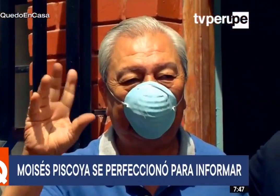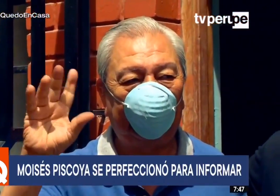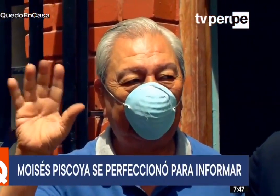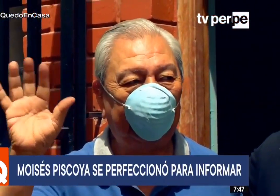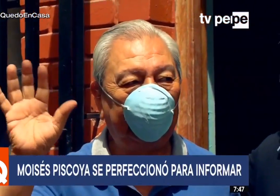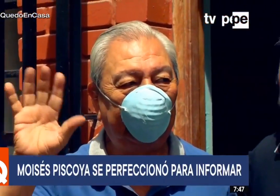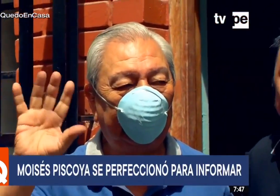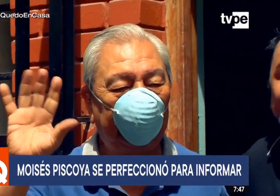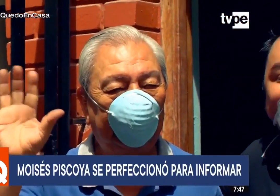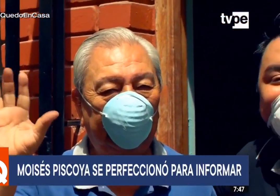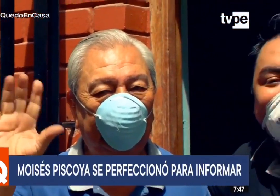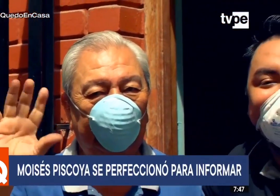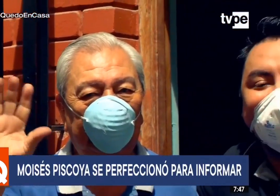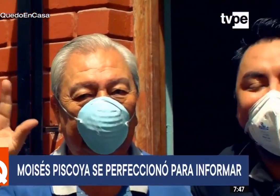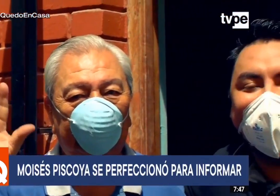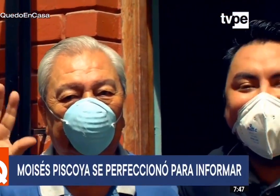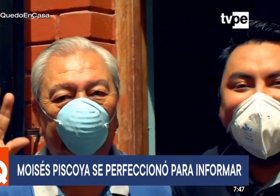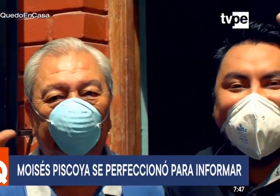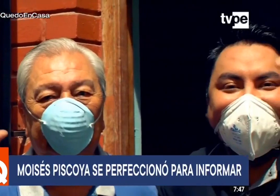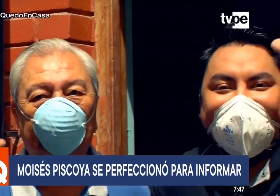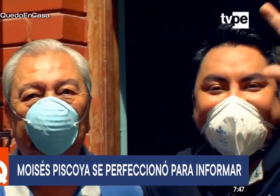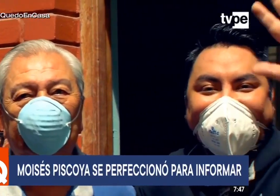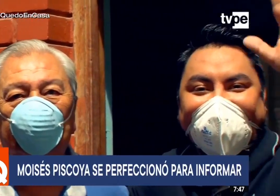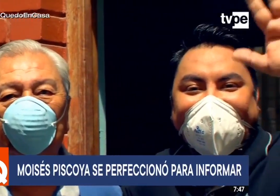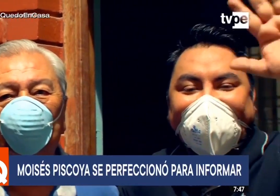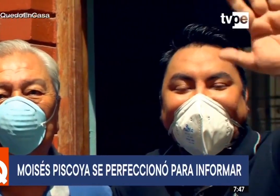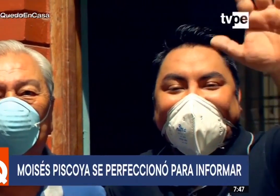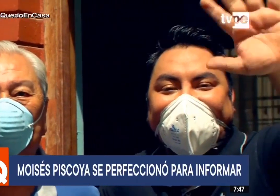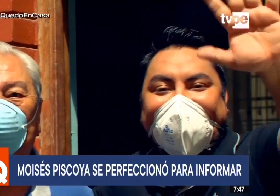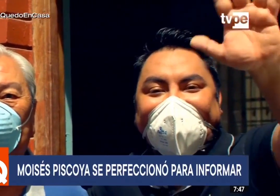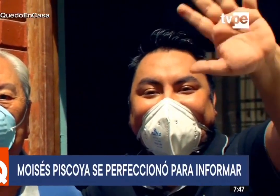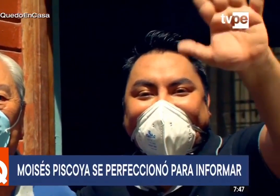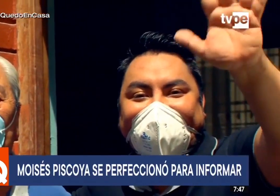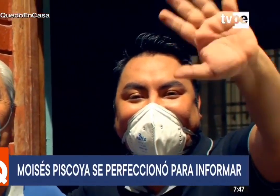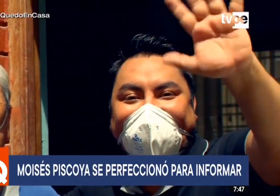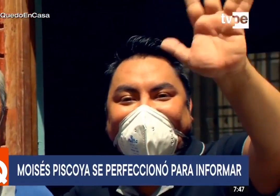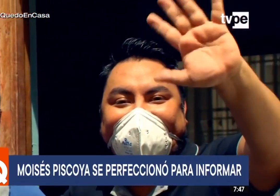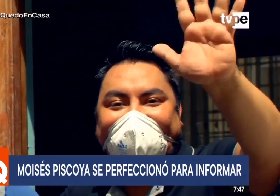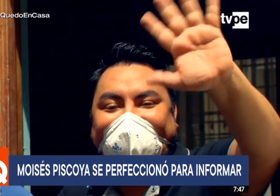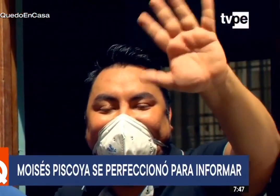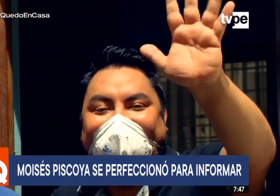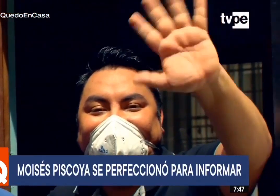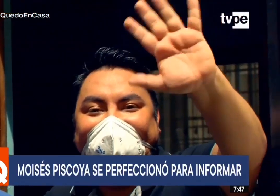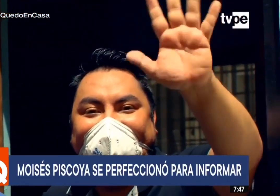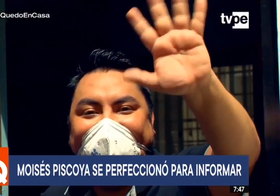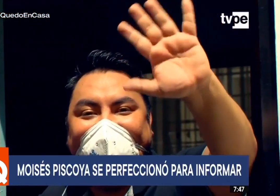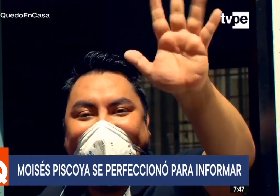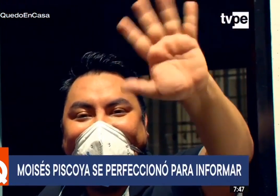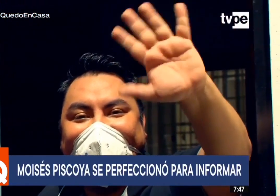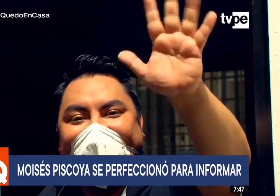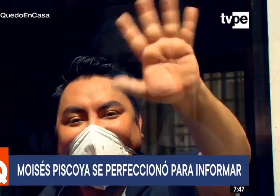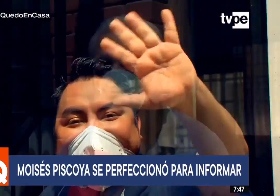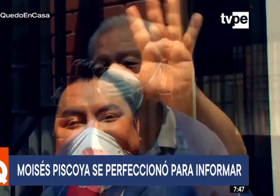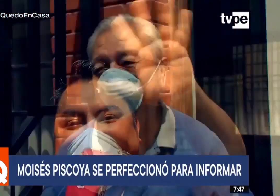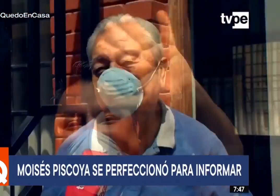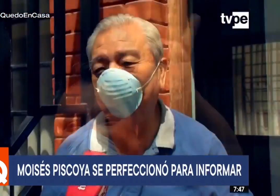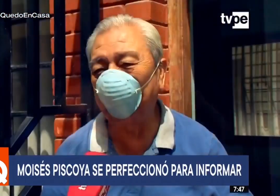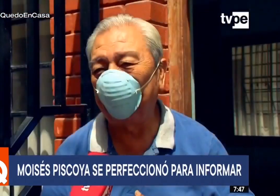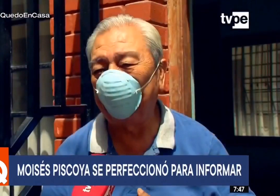padre, el fan número uno de Moisés. Sí, veo. Todos los días. Todos los días lo ves. hichas. Sí, sí, sí, por